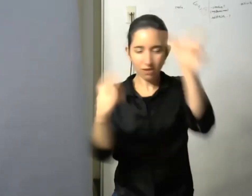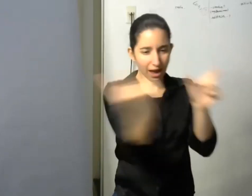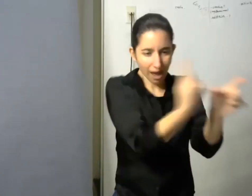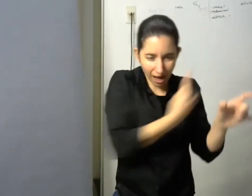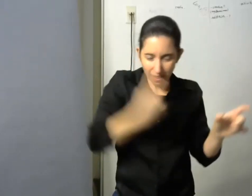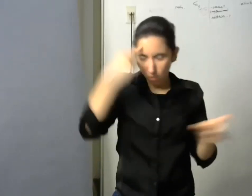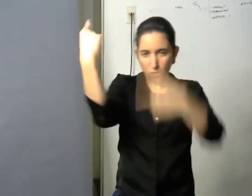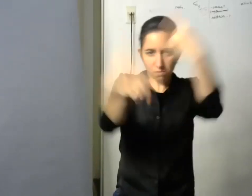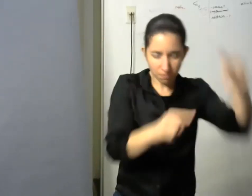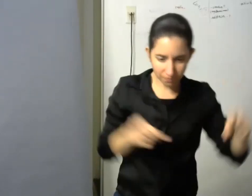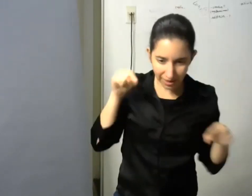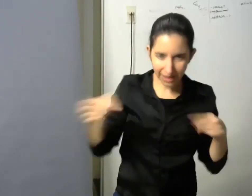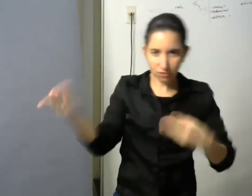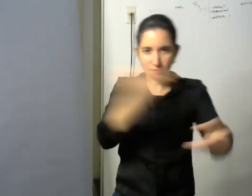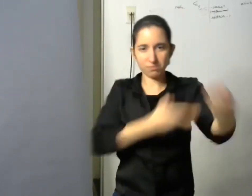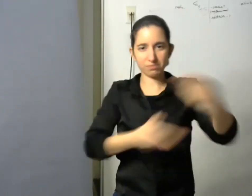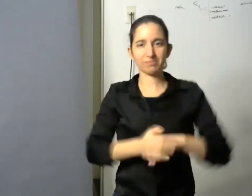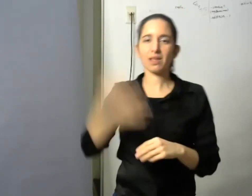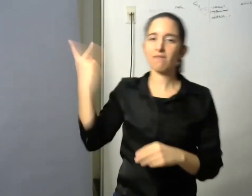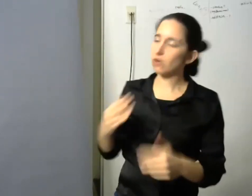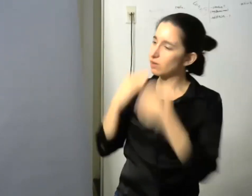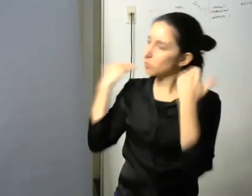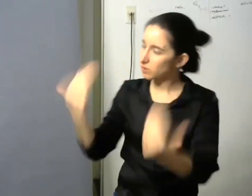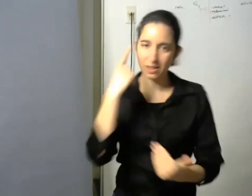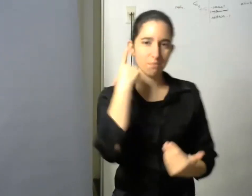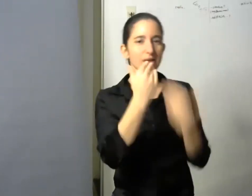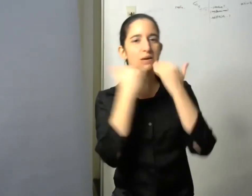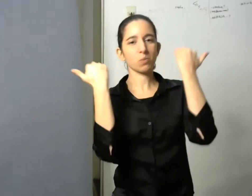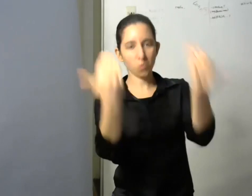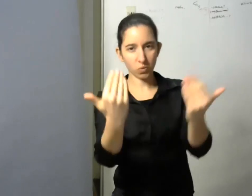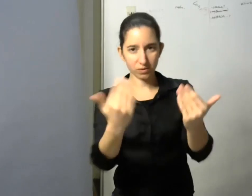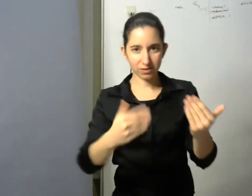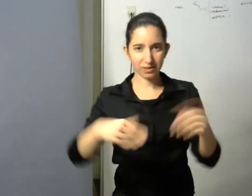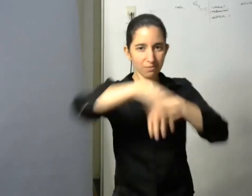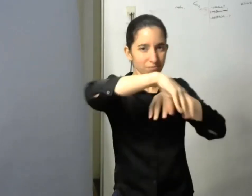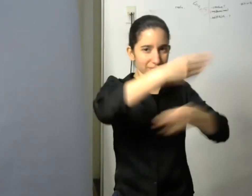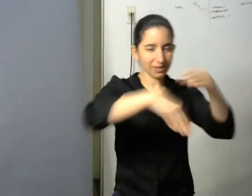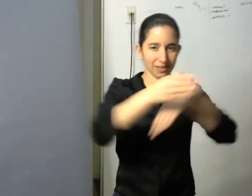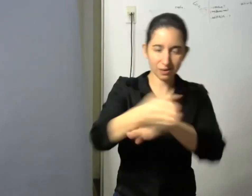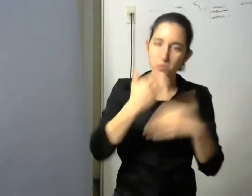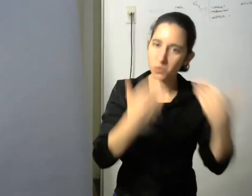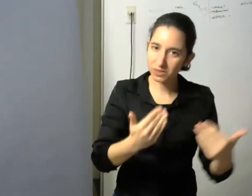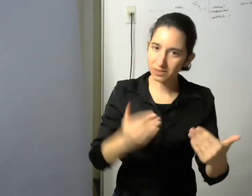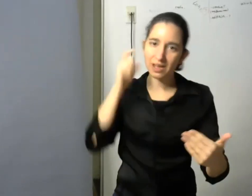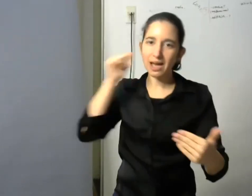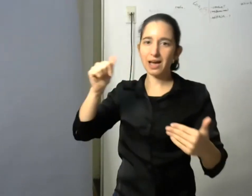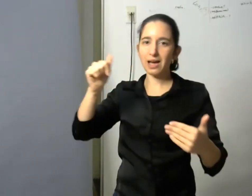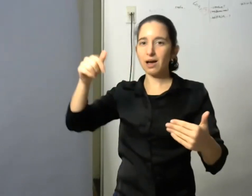gracias gracias gracias gracias marina gracias al programa gracias morgade porque en tu gestión se gestiona todo